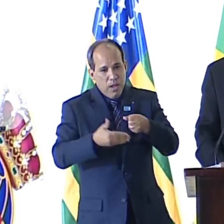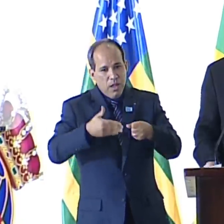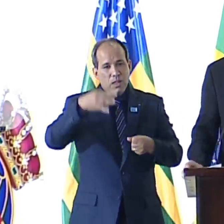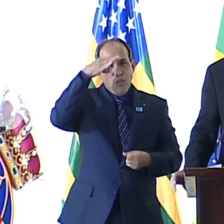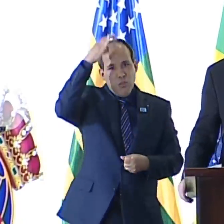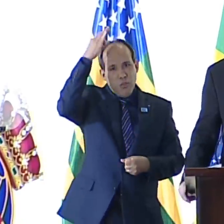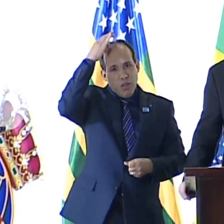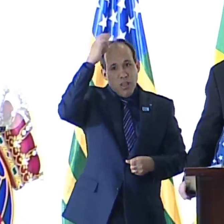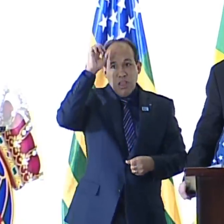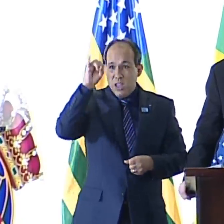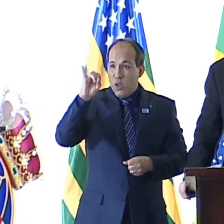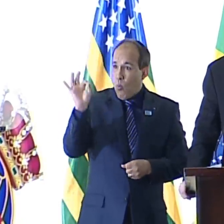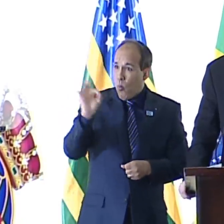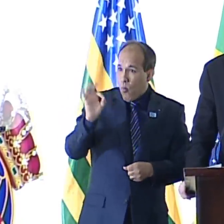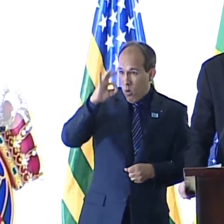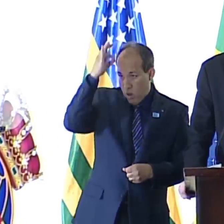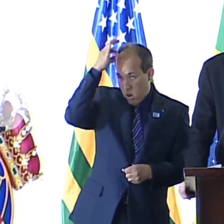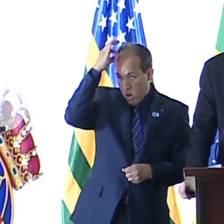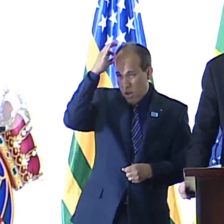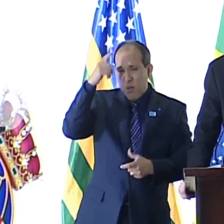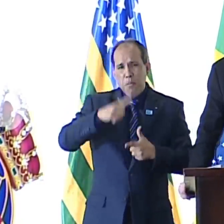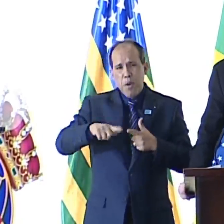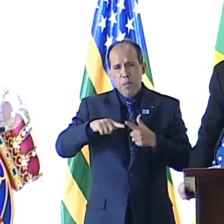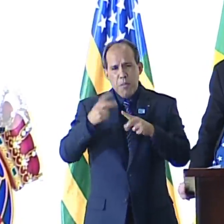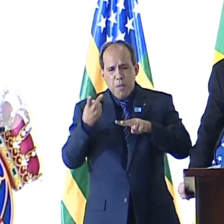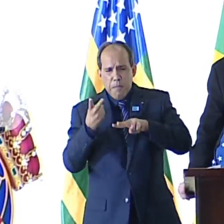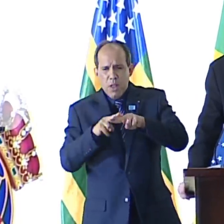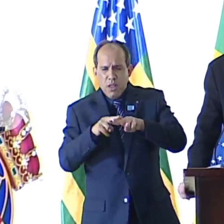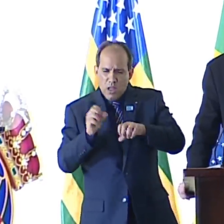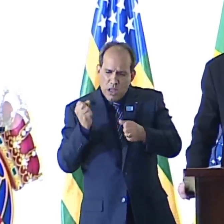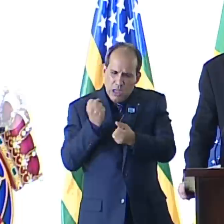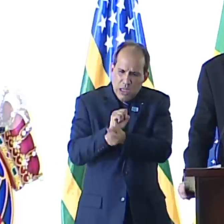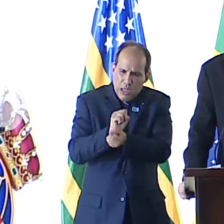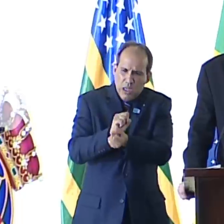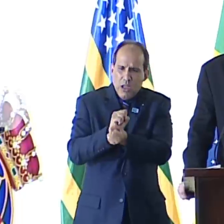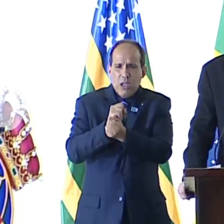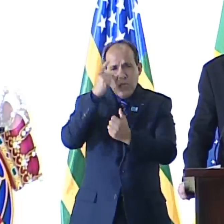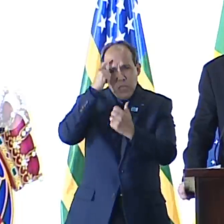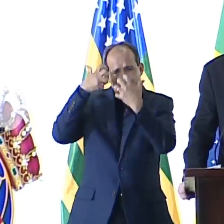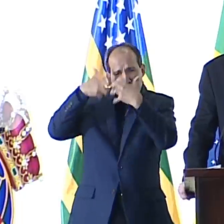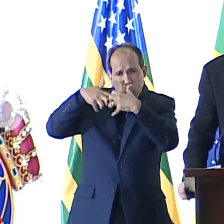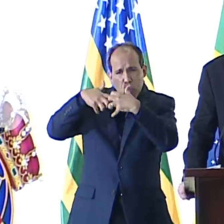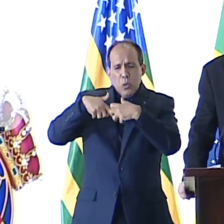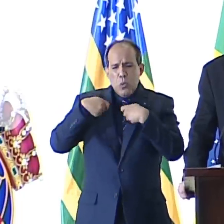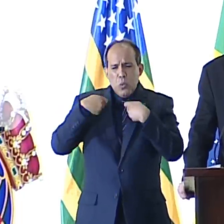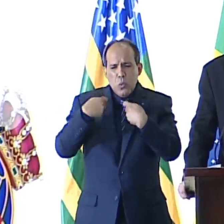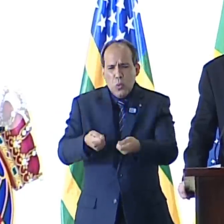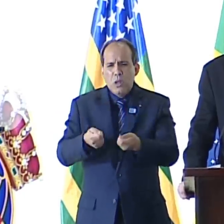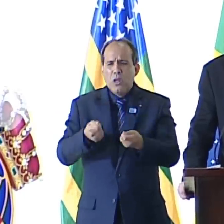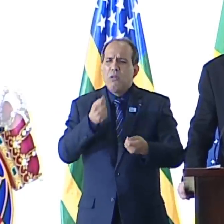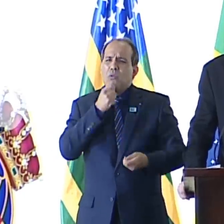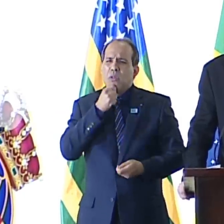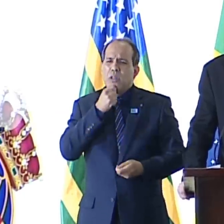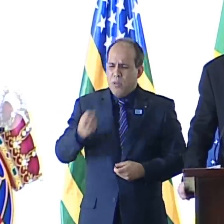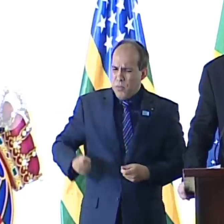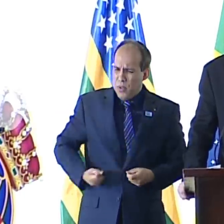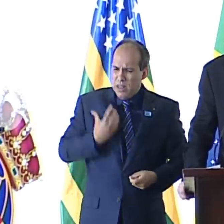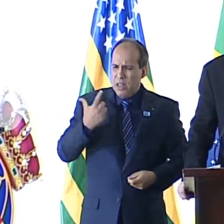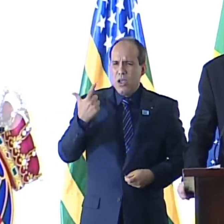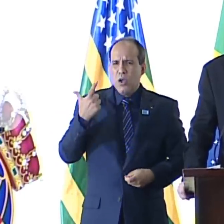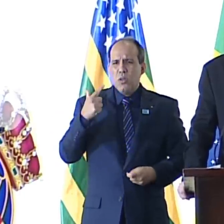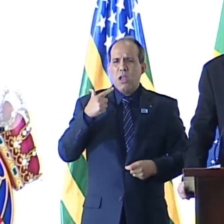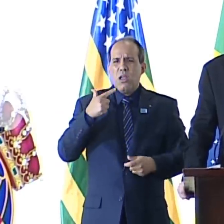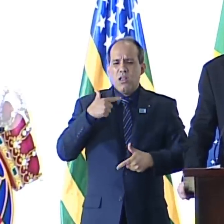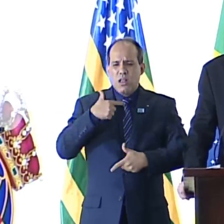escravo do ciclo inútil do viver e do morrer. Sem ela, o intelecto torna-se puramente calculador, desprovido de poesia e criatividade.